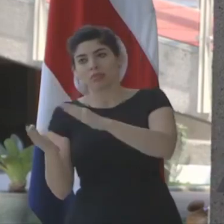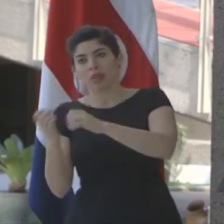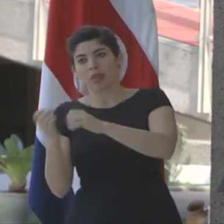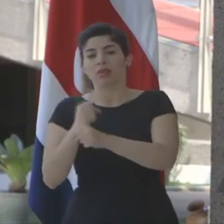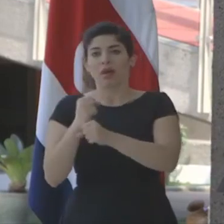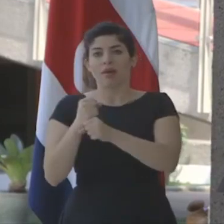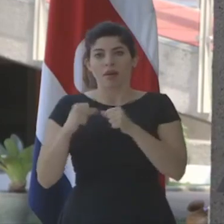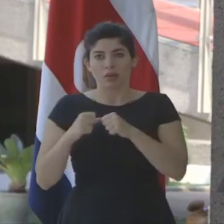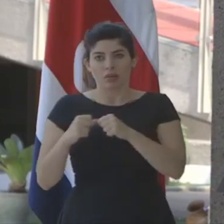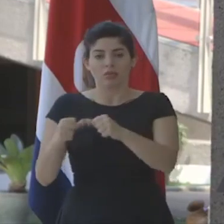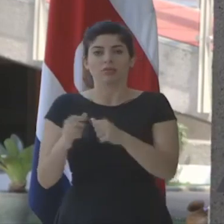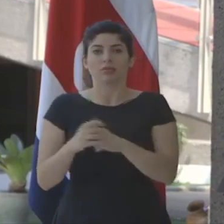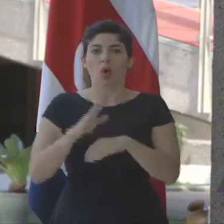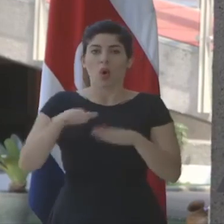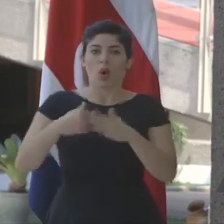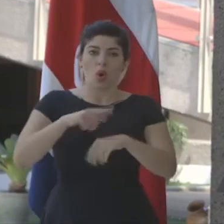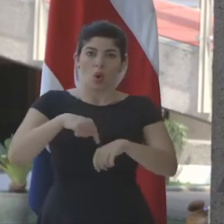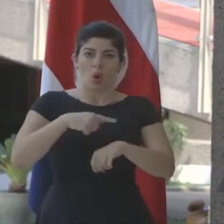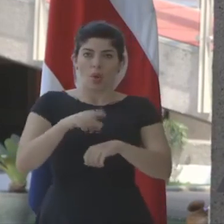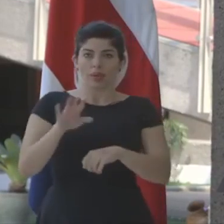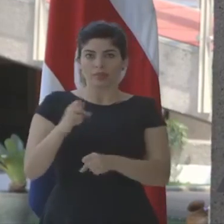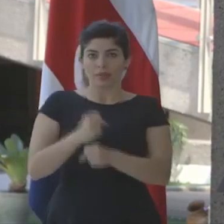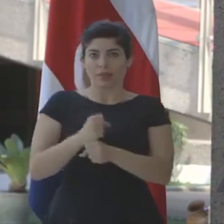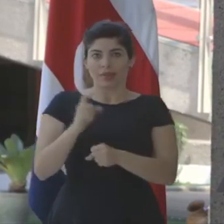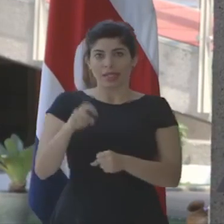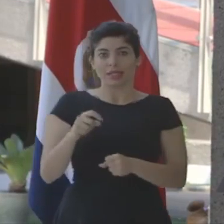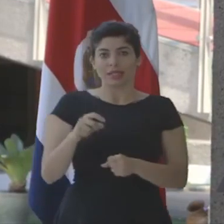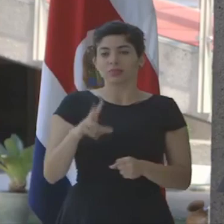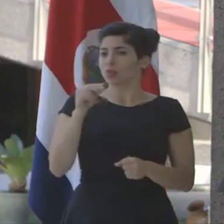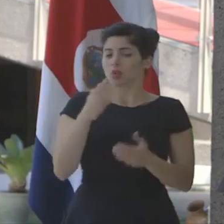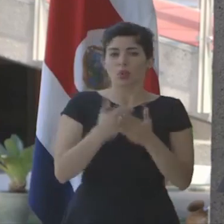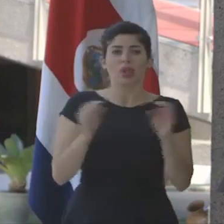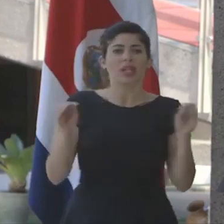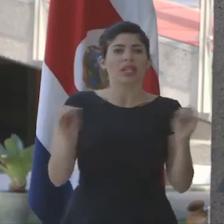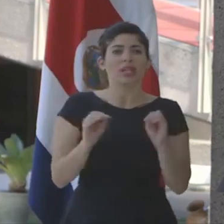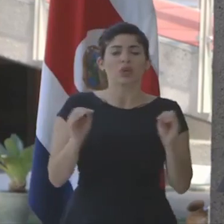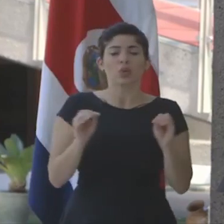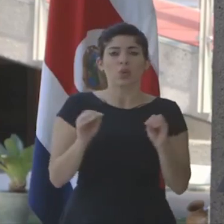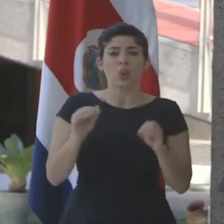jornada, todas las horas de la jornada, no estaríamos planteando ninguna asueto.